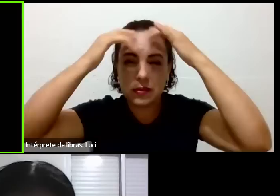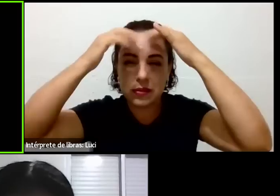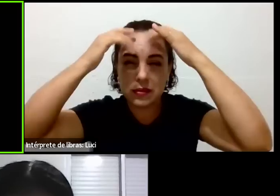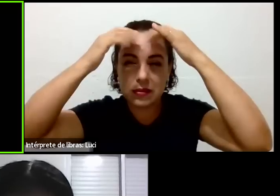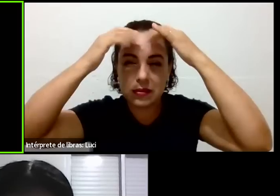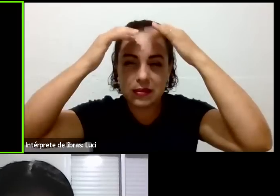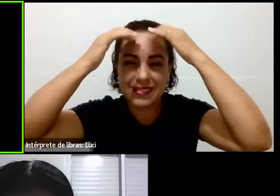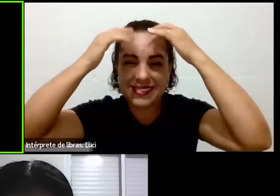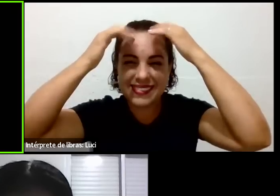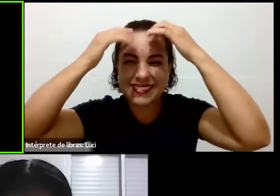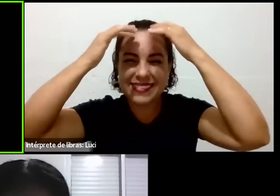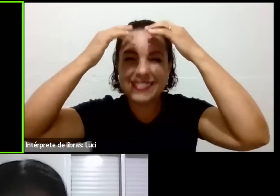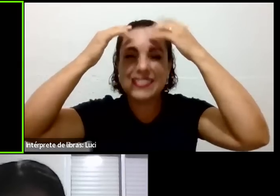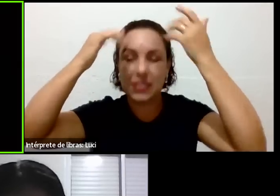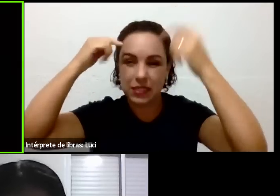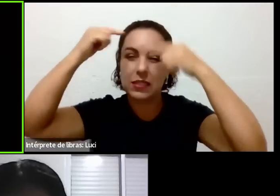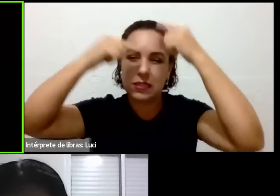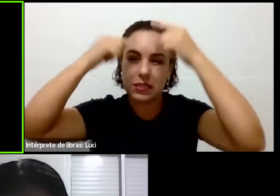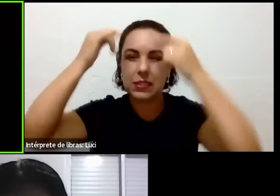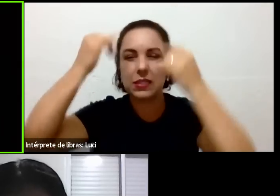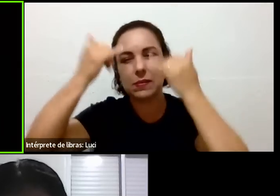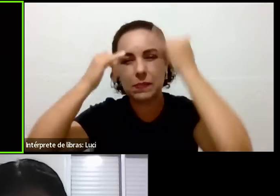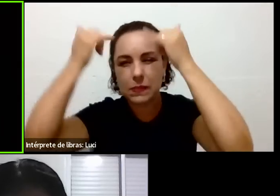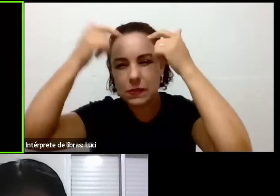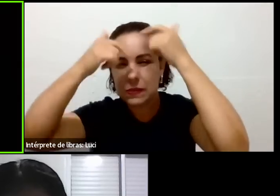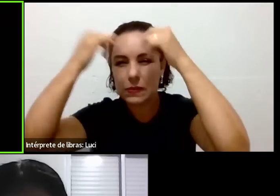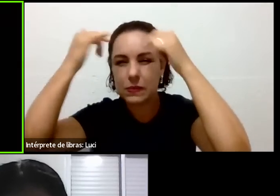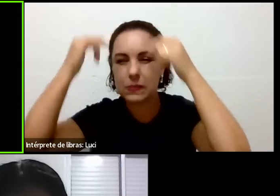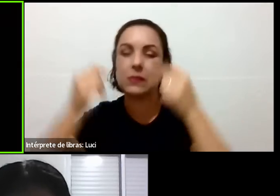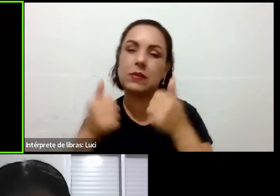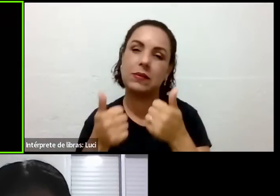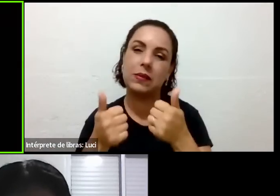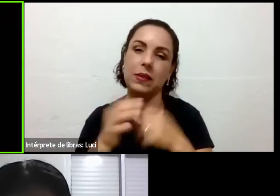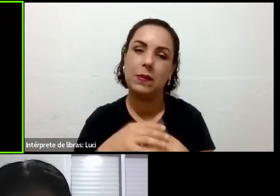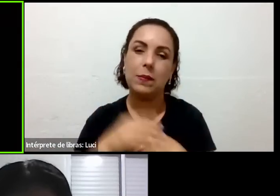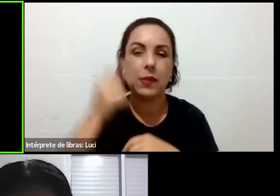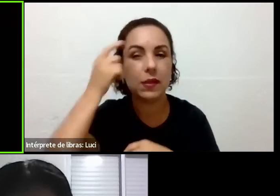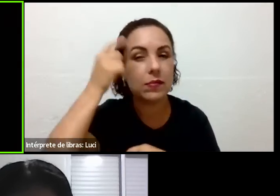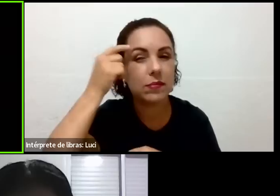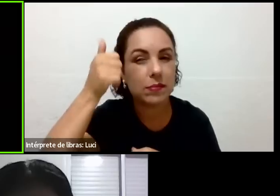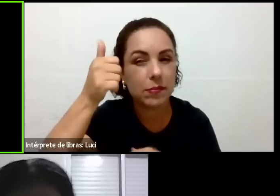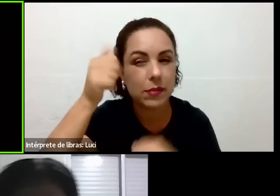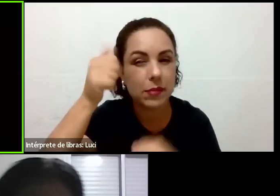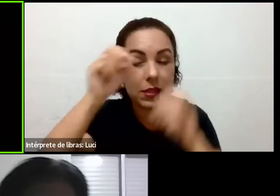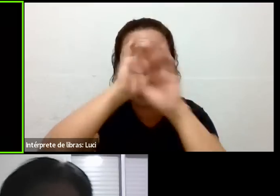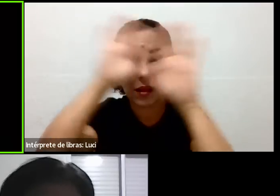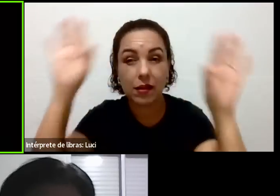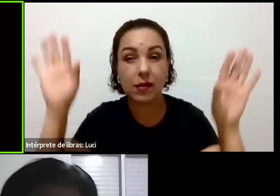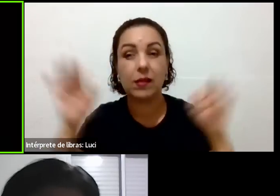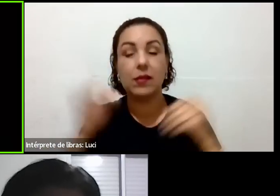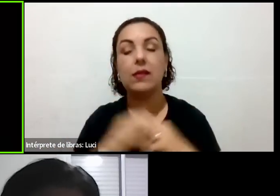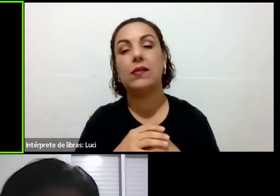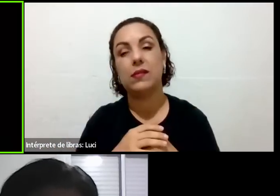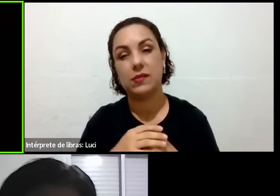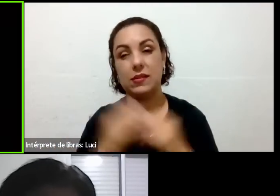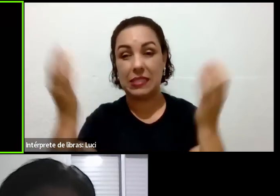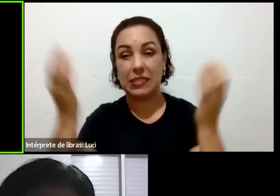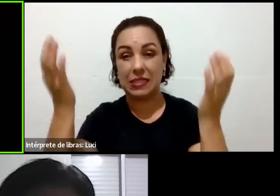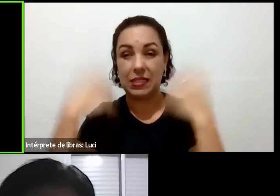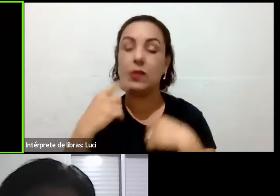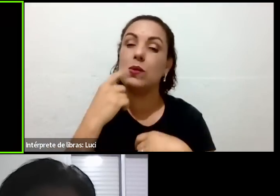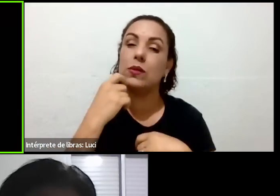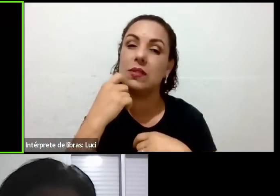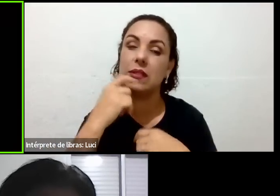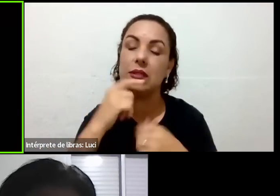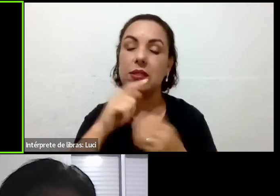você vai sentir um alívio, a sua circulação, esse sangue sujo, com tanto intoxicação, seu fígado, o seu rinho, tudo